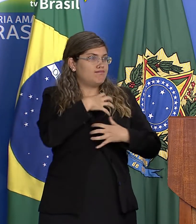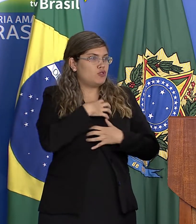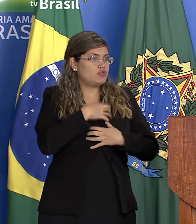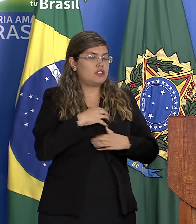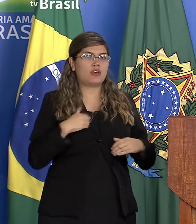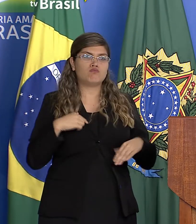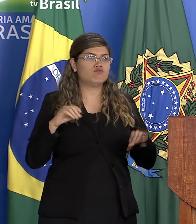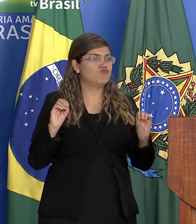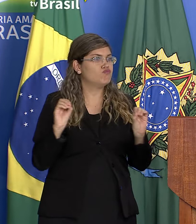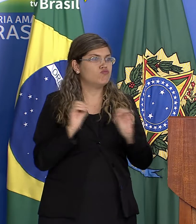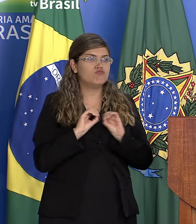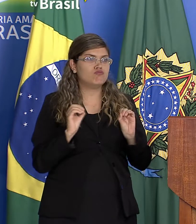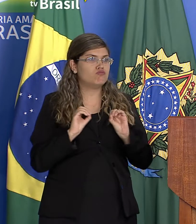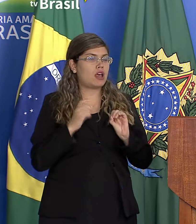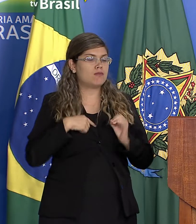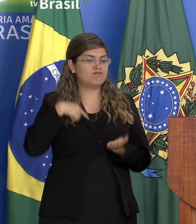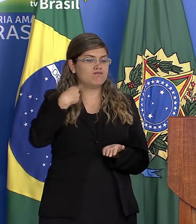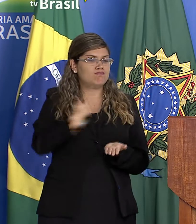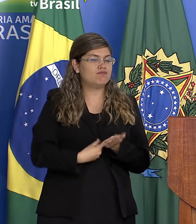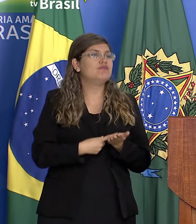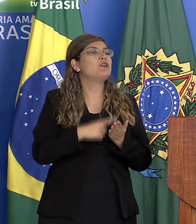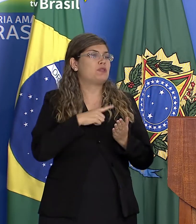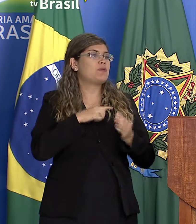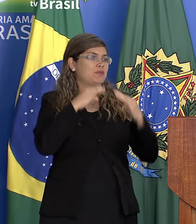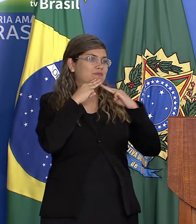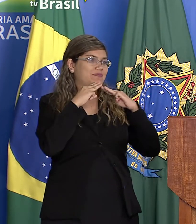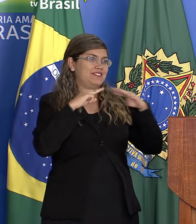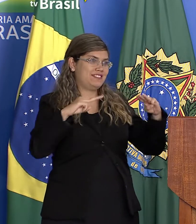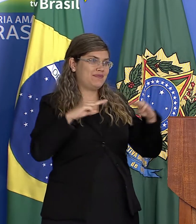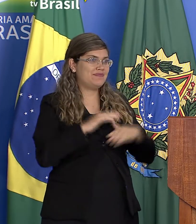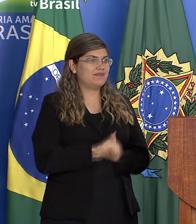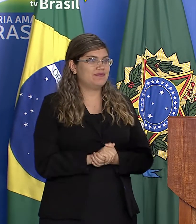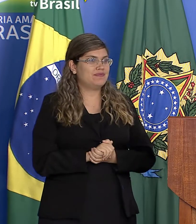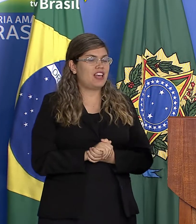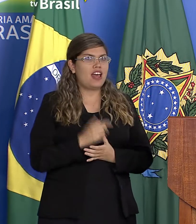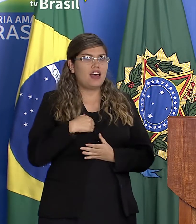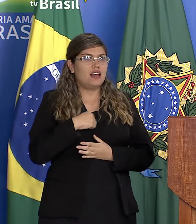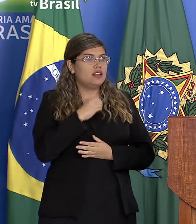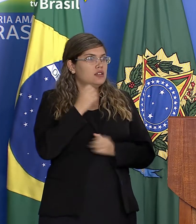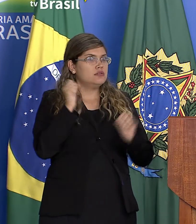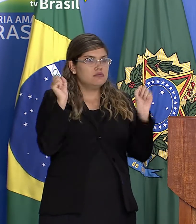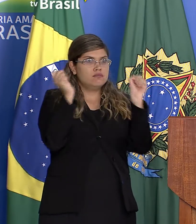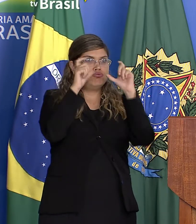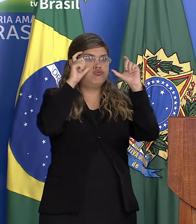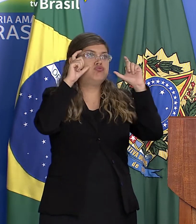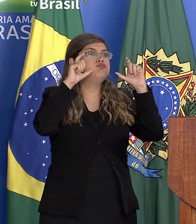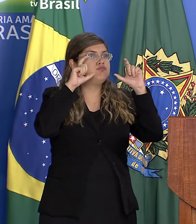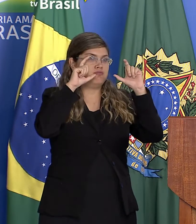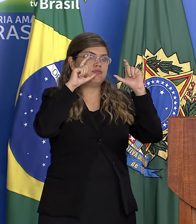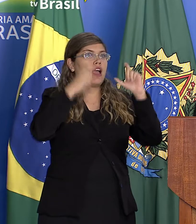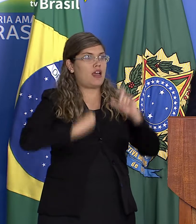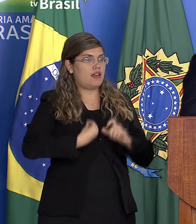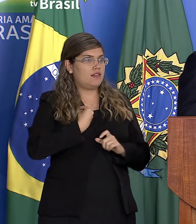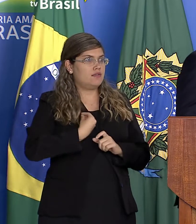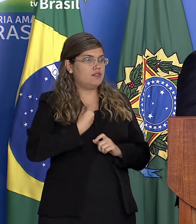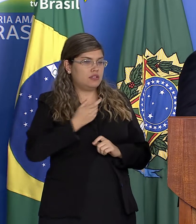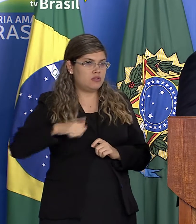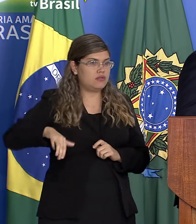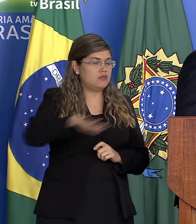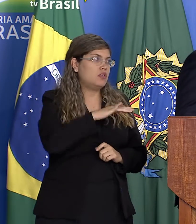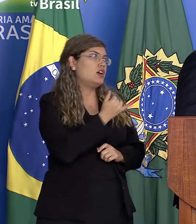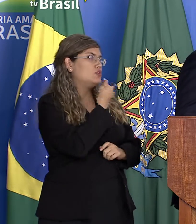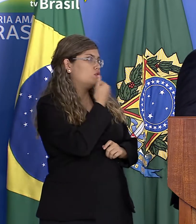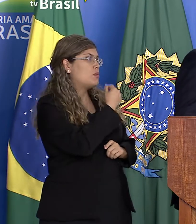estou aqui cumprindo uma missão é repugnante o meio em que eu vivo desculpe senhores ministros